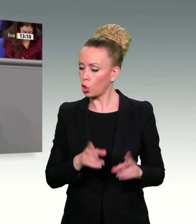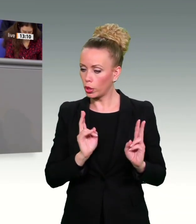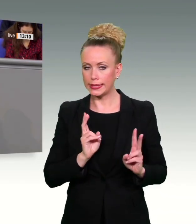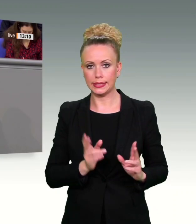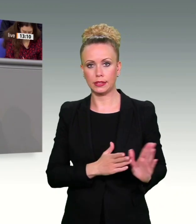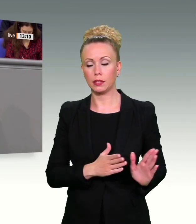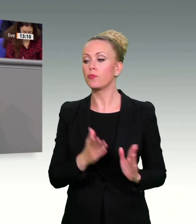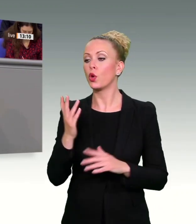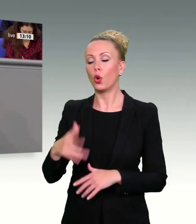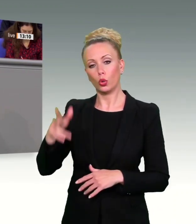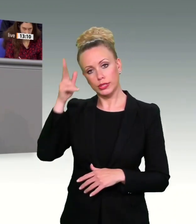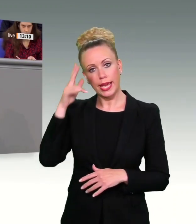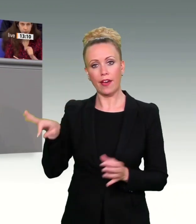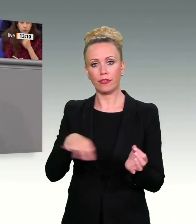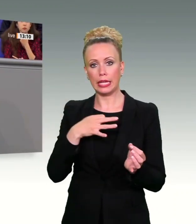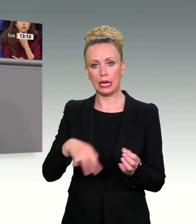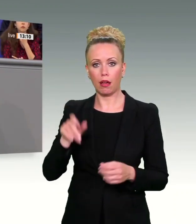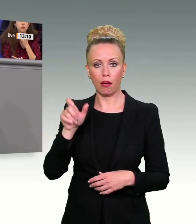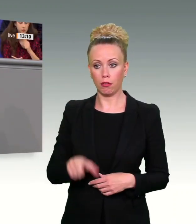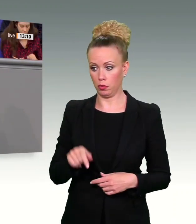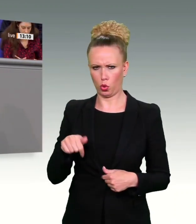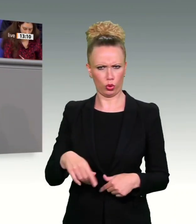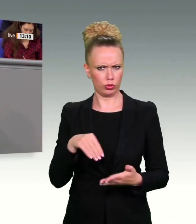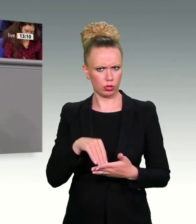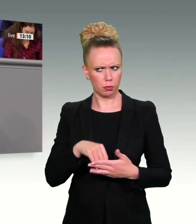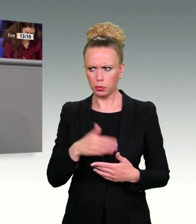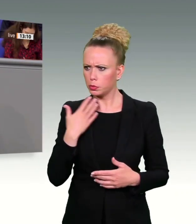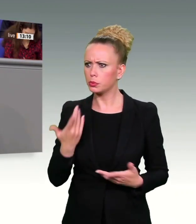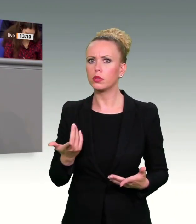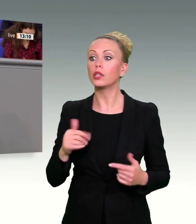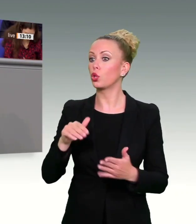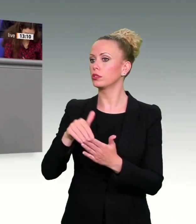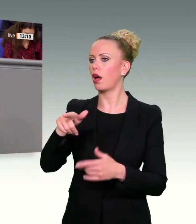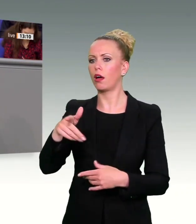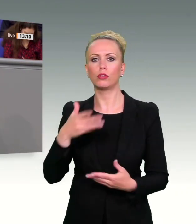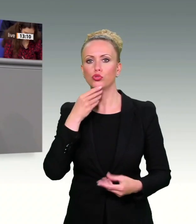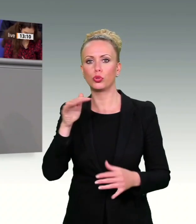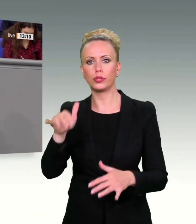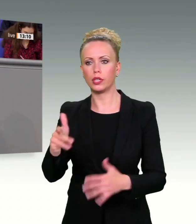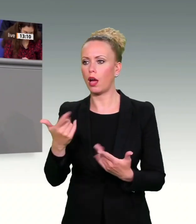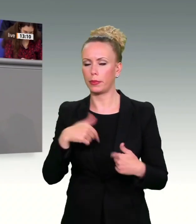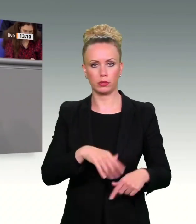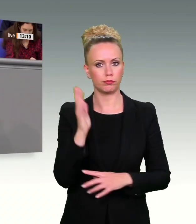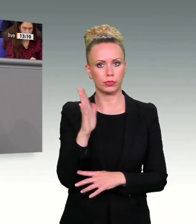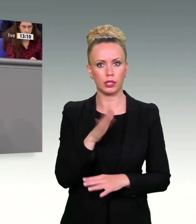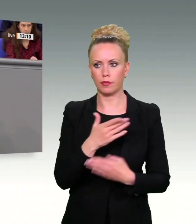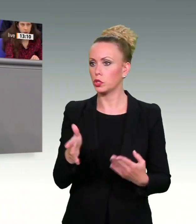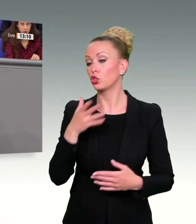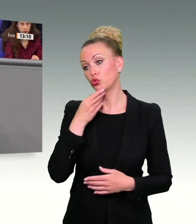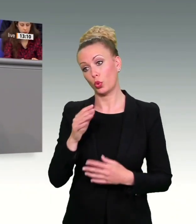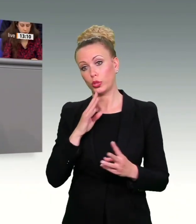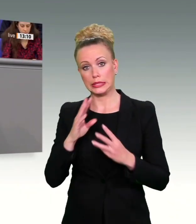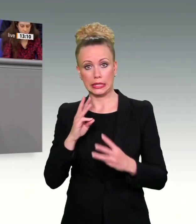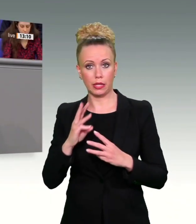SPD, Herr Fiedler, eigentlich komisch, dass er heute in der Debatte nicht sprechen darf. Er ist zumindest da. Schön, dass Sie da sind. Tolles Interview. Und Sie sind unserer Auffassung dafür ganz